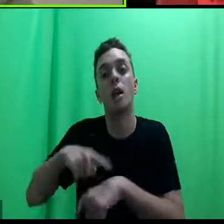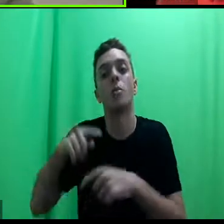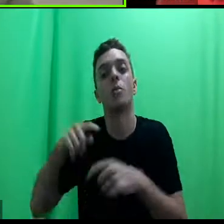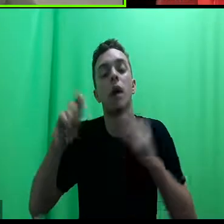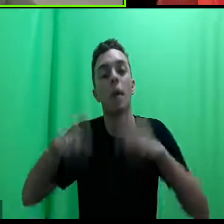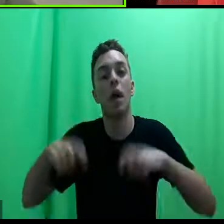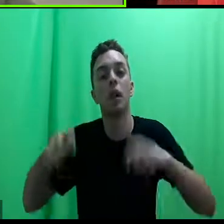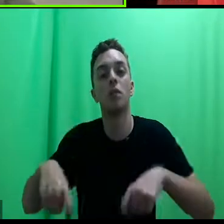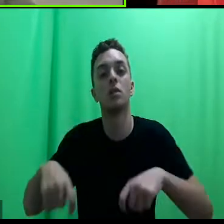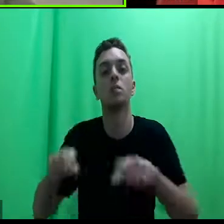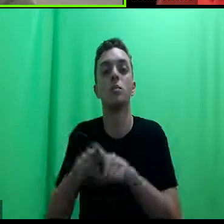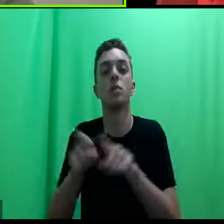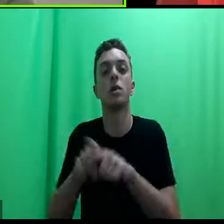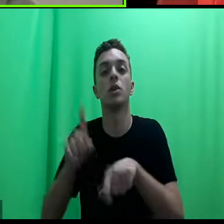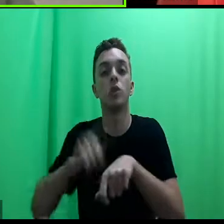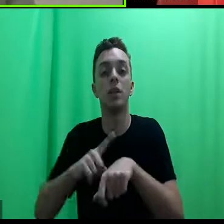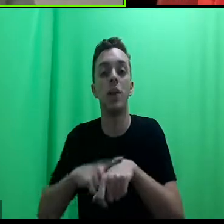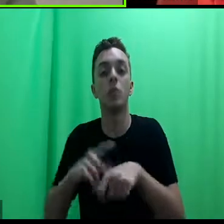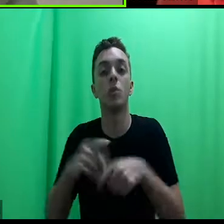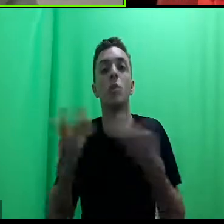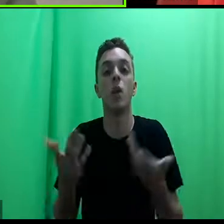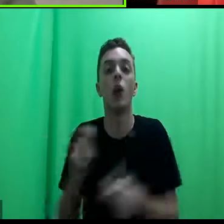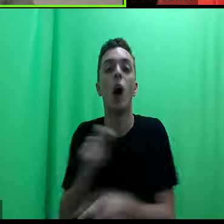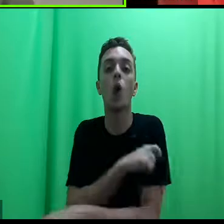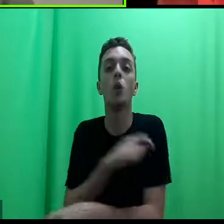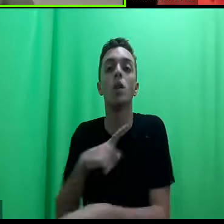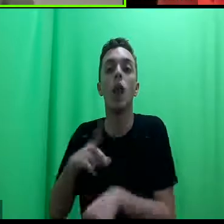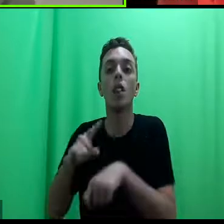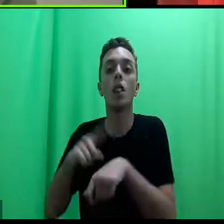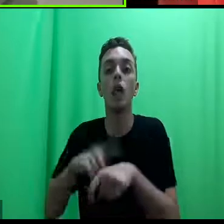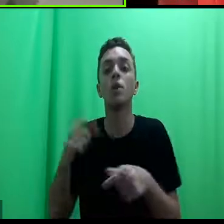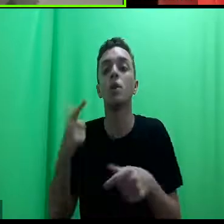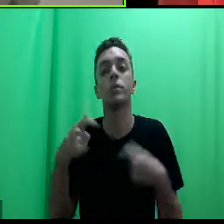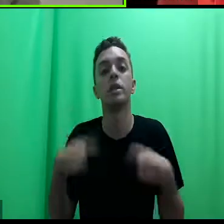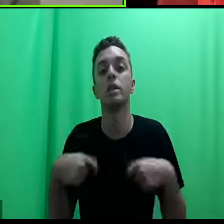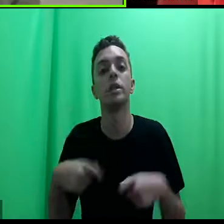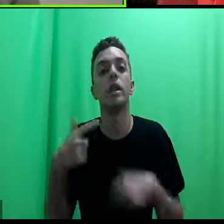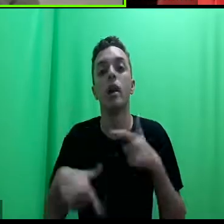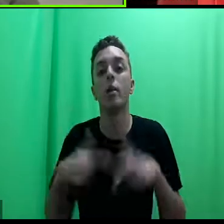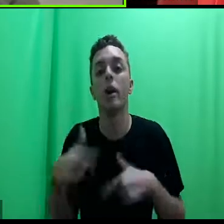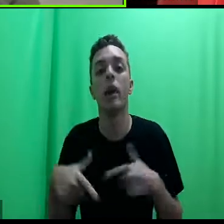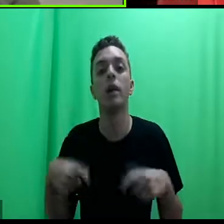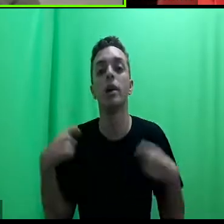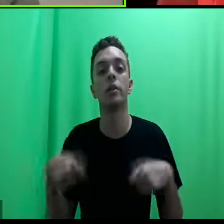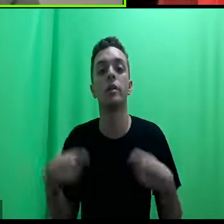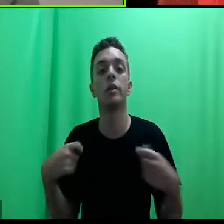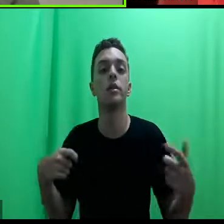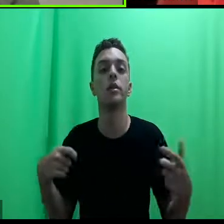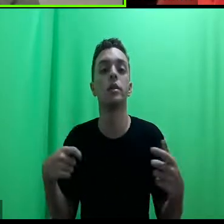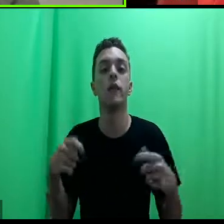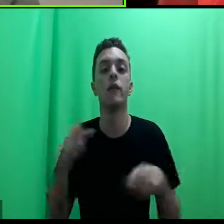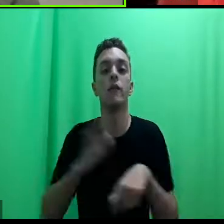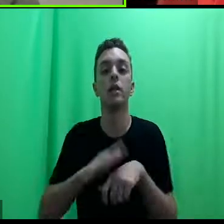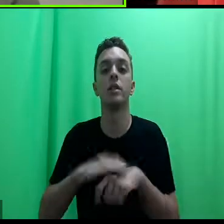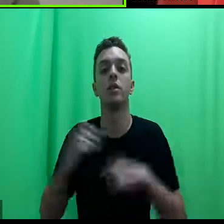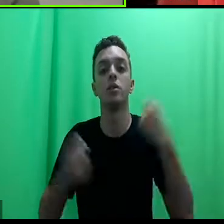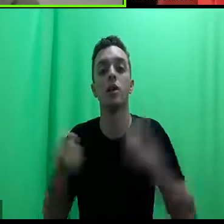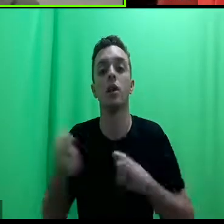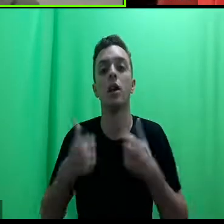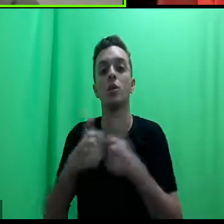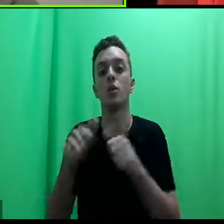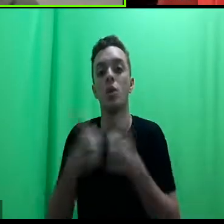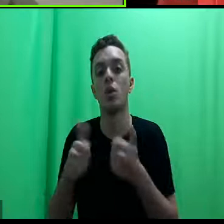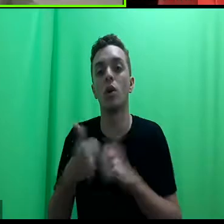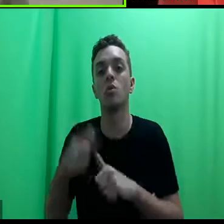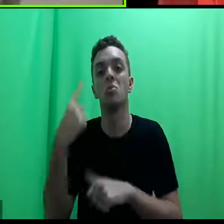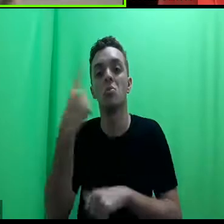são os alunos que têm esse tempo para dispor? Quem são esses alunos que não têm que trabalhar, que não têm que ficar no carro, no ônibus, duas, três horas